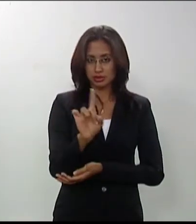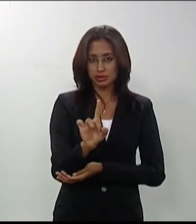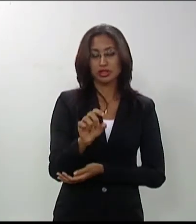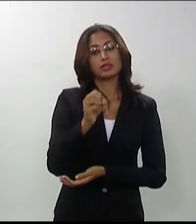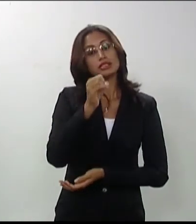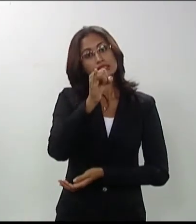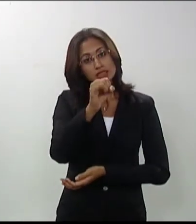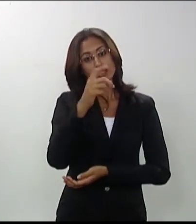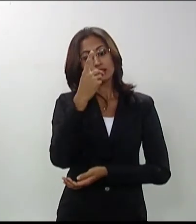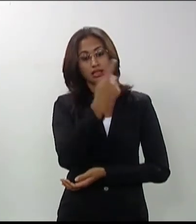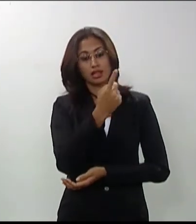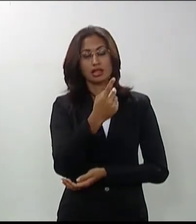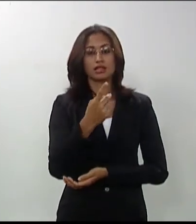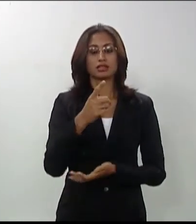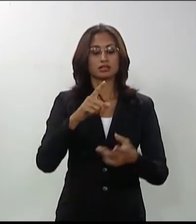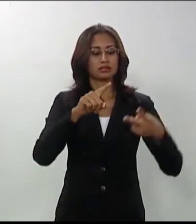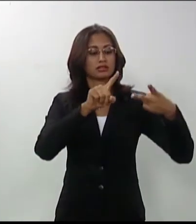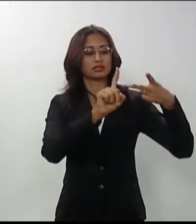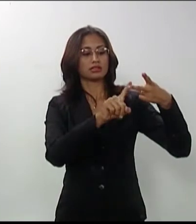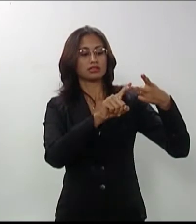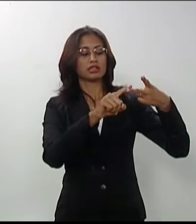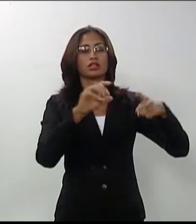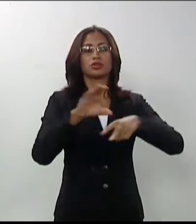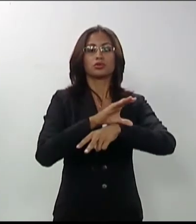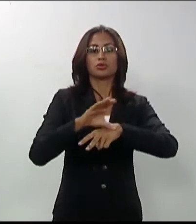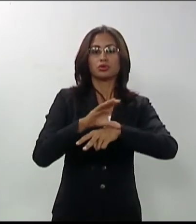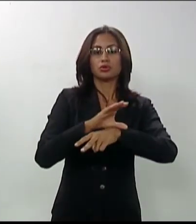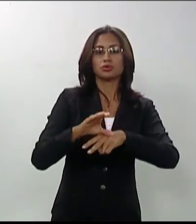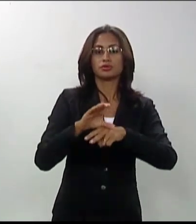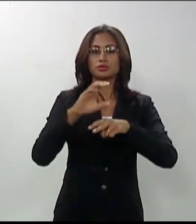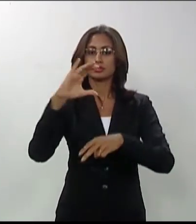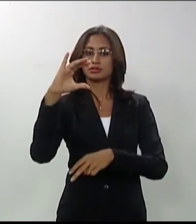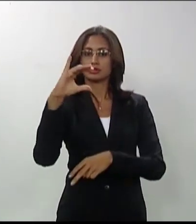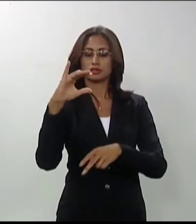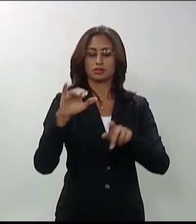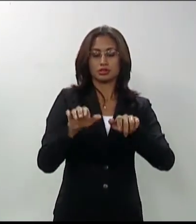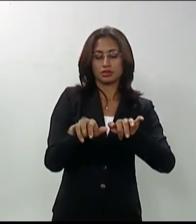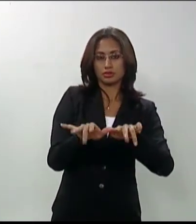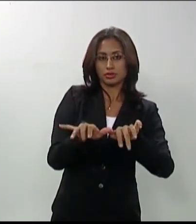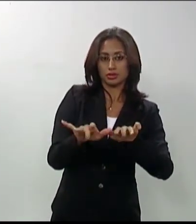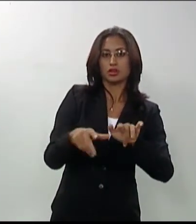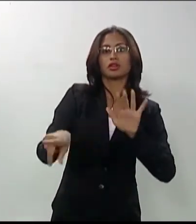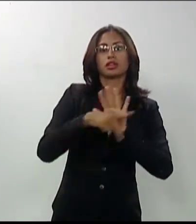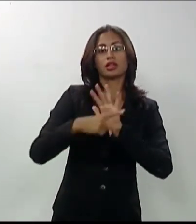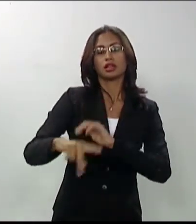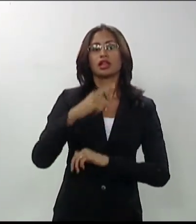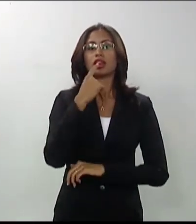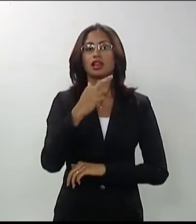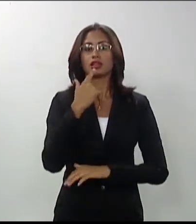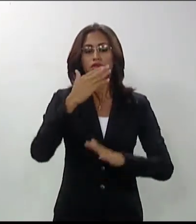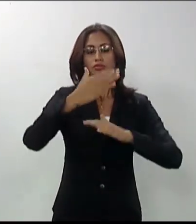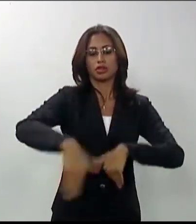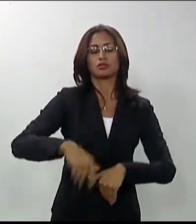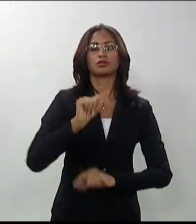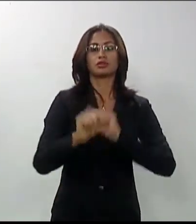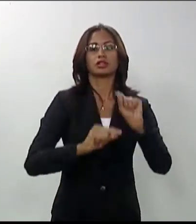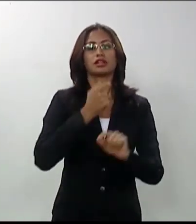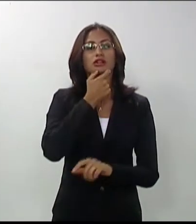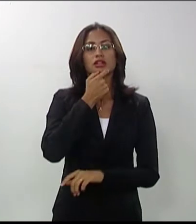no site da UERN. 7.6. O candidato ao curso de música